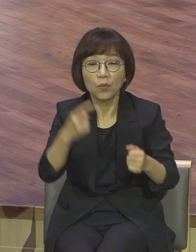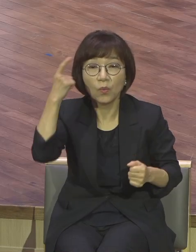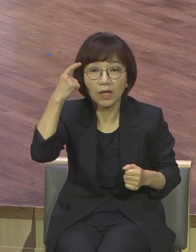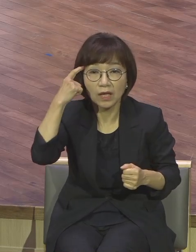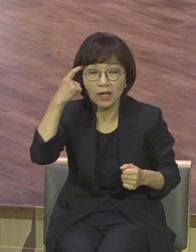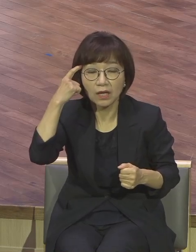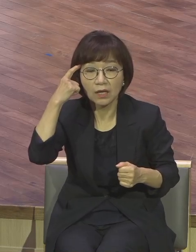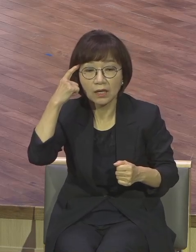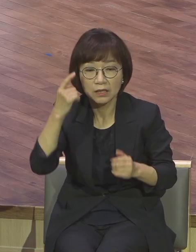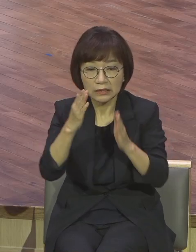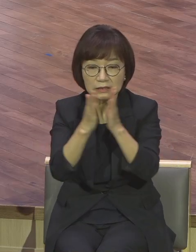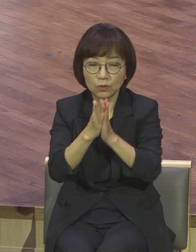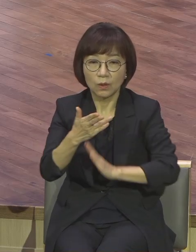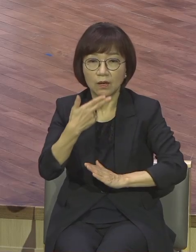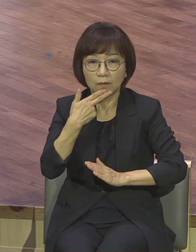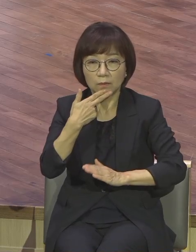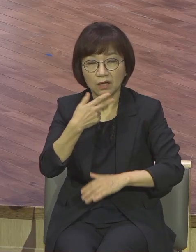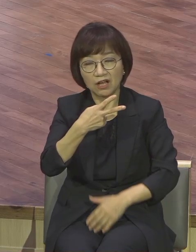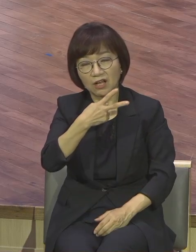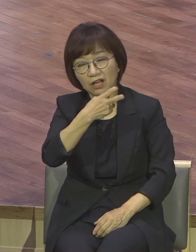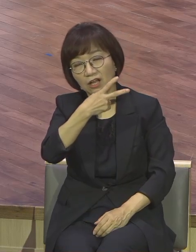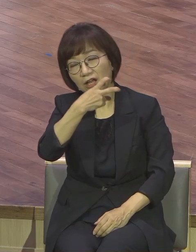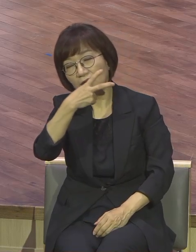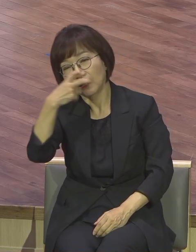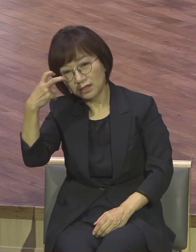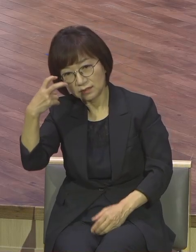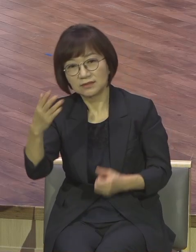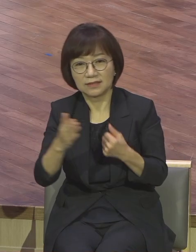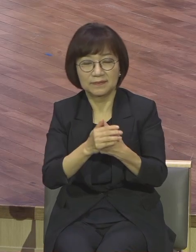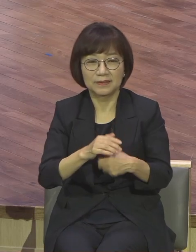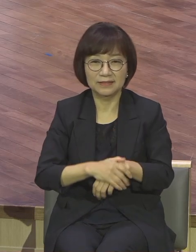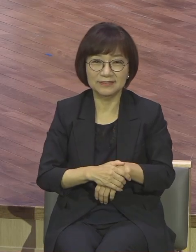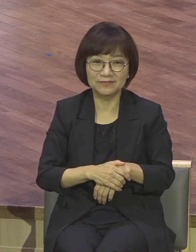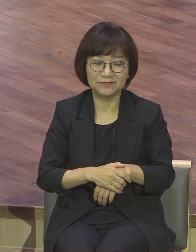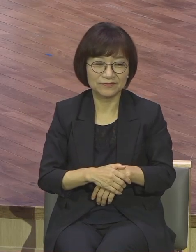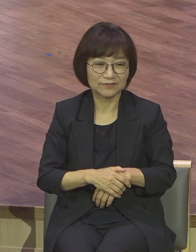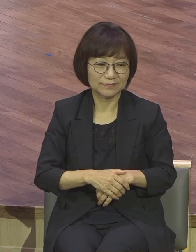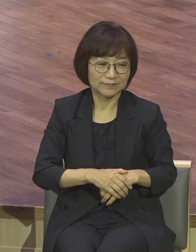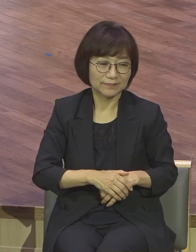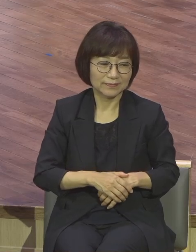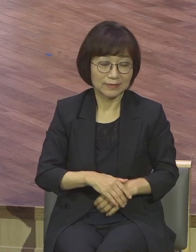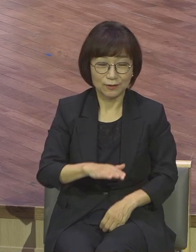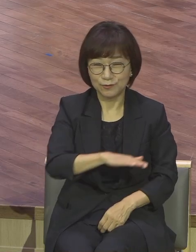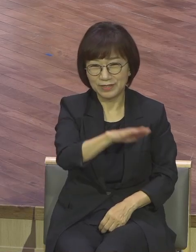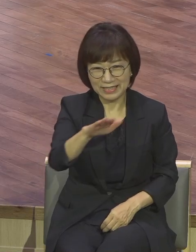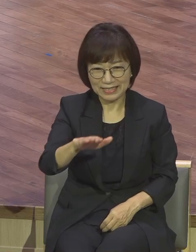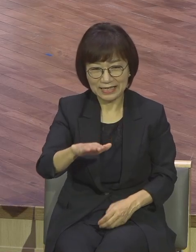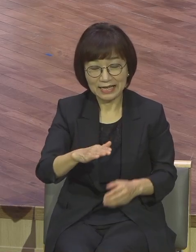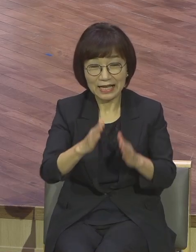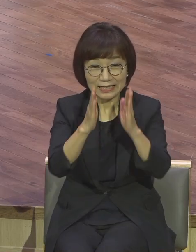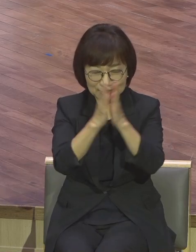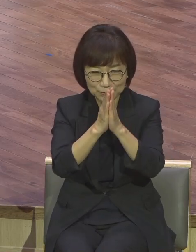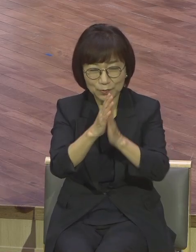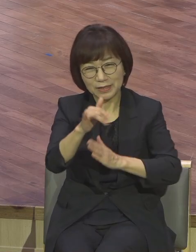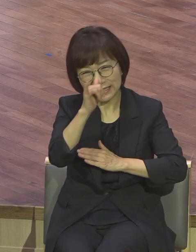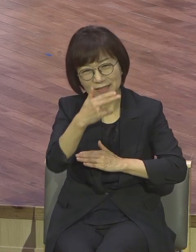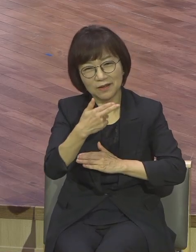때문에 하나님의 자녀는 기도 안 해도 하나님의 자녀라는 것은 분명합니다 기도 안 해도 하나님의 자녀입니다